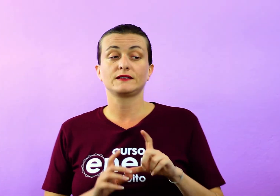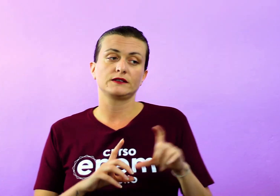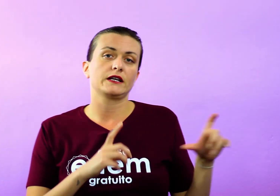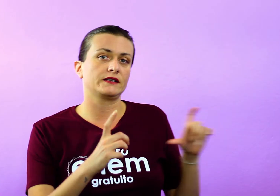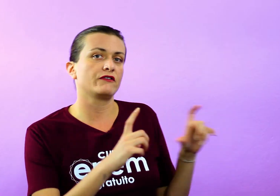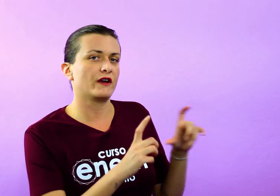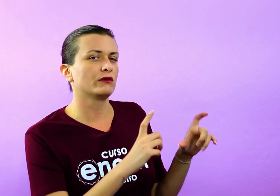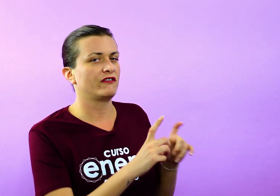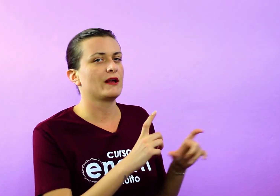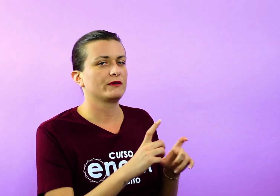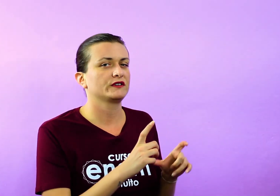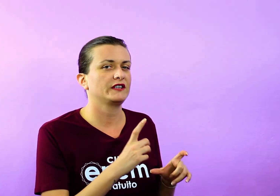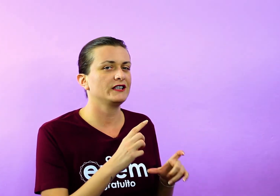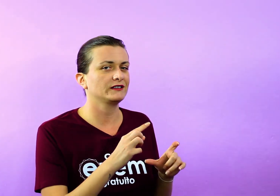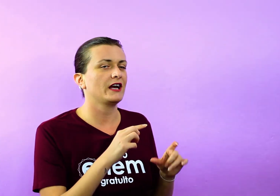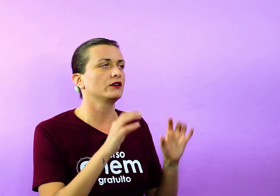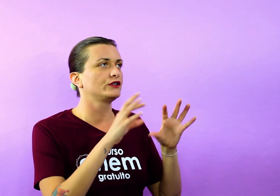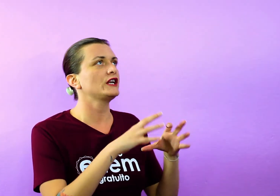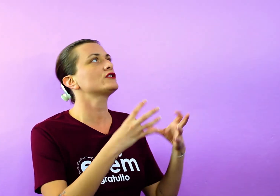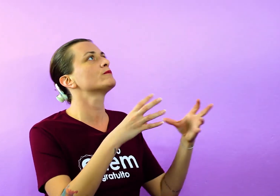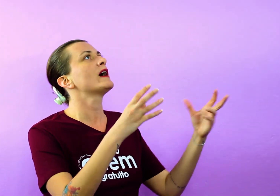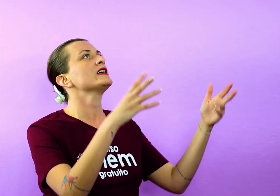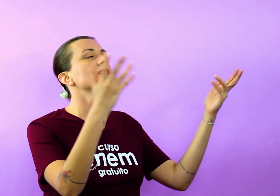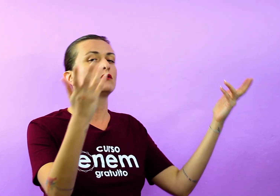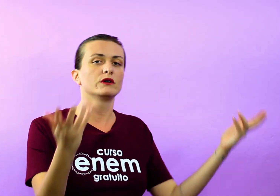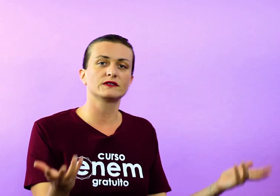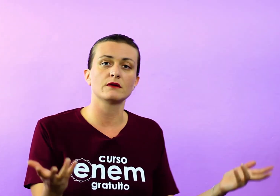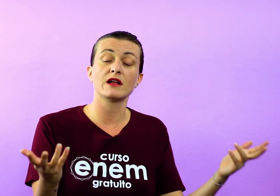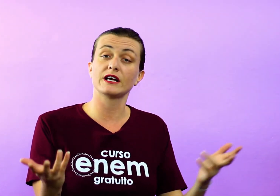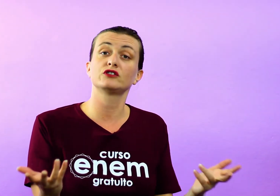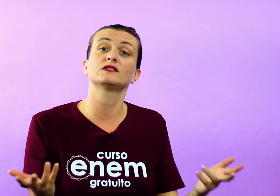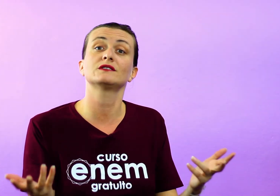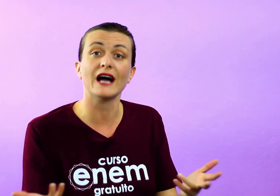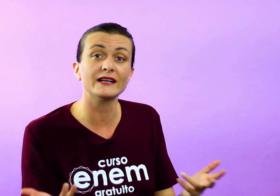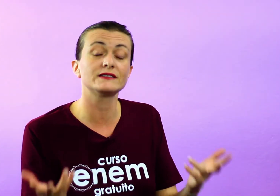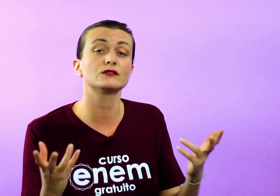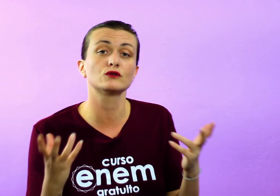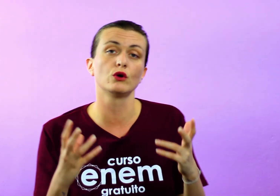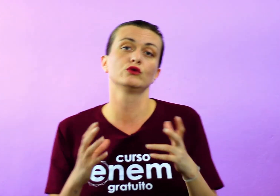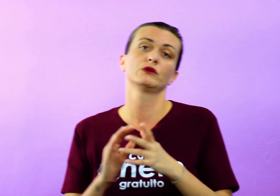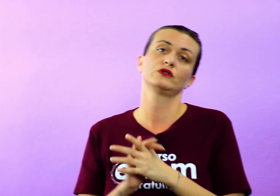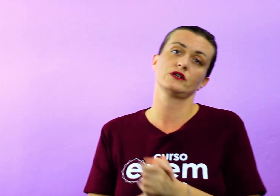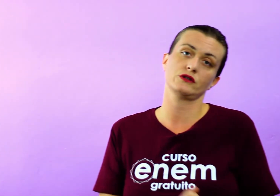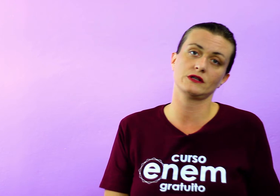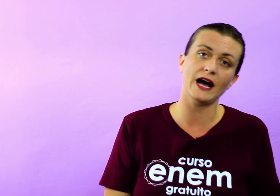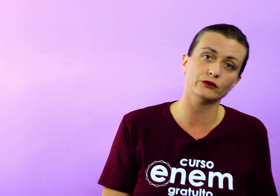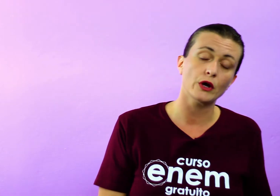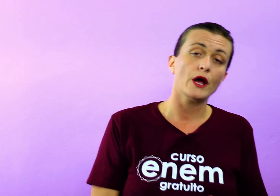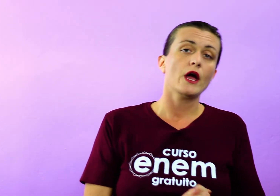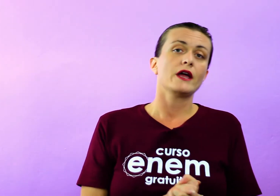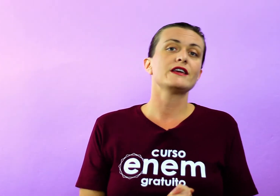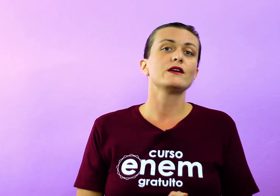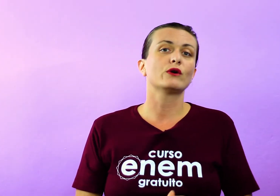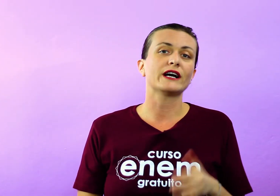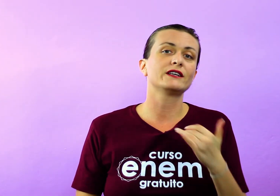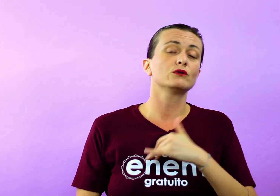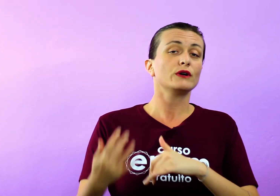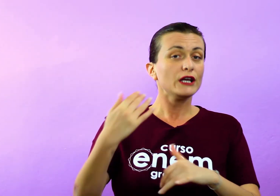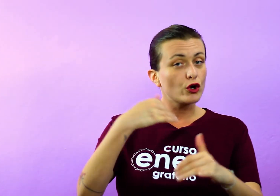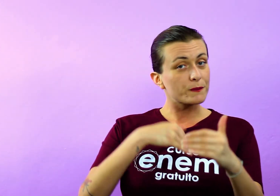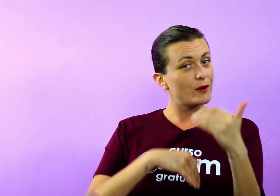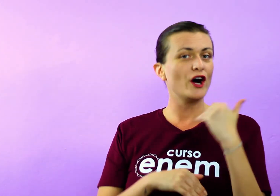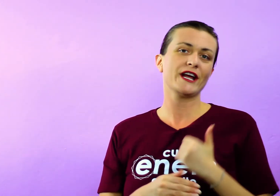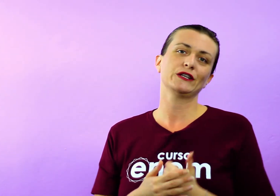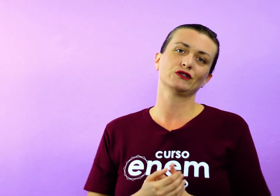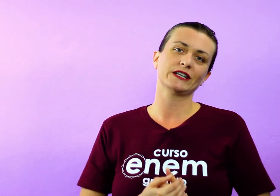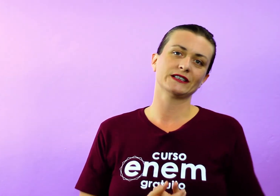Que tem esse refrão que eu falei para vocês, né? Triste Bahia, quão de semelhante estás e estou do meu triste estado. E o Caetano